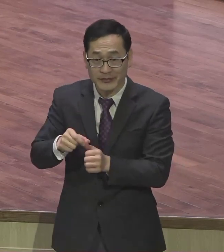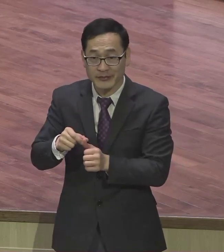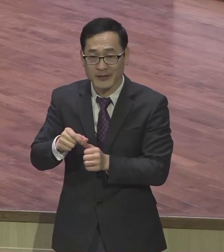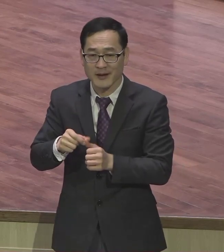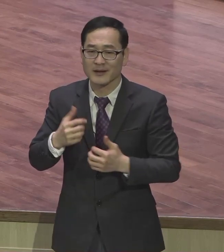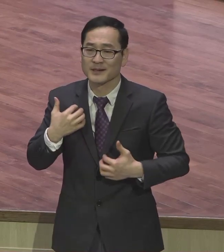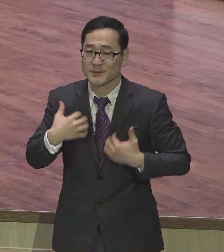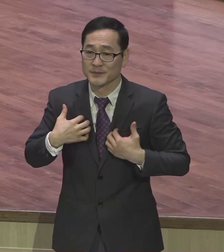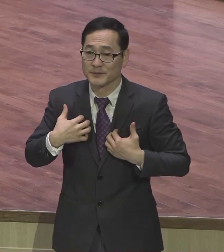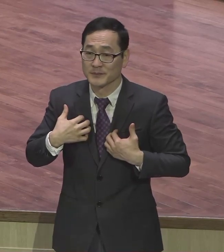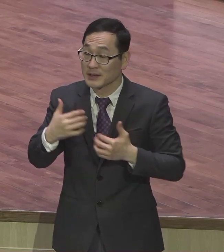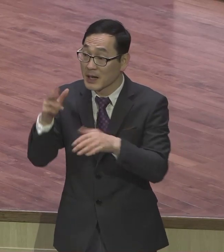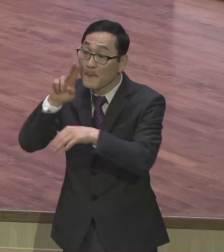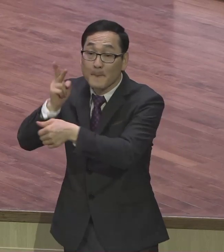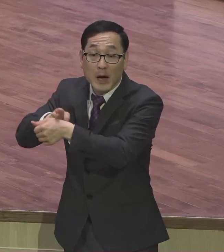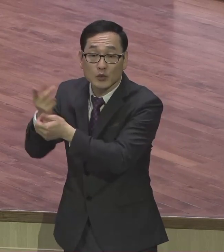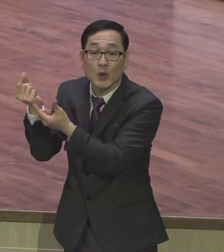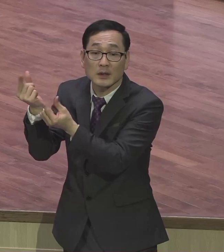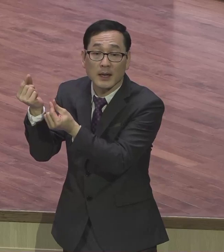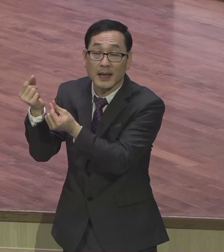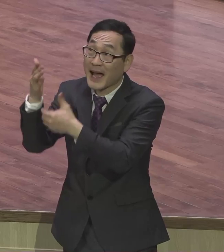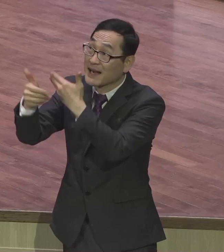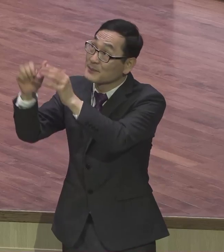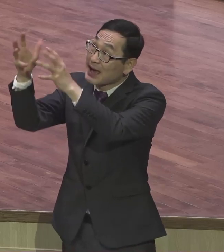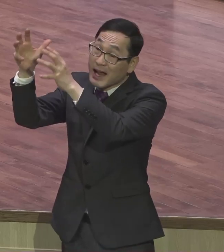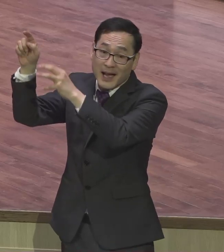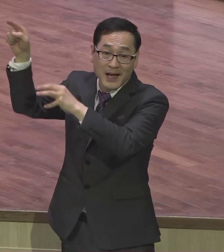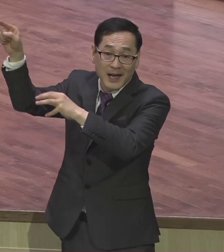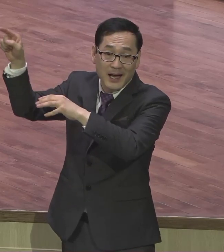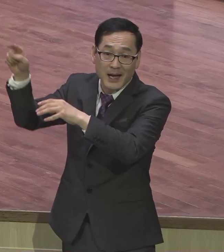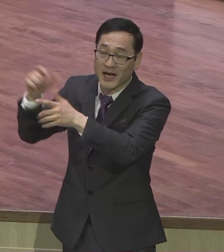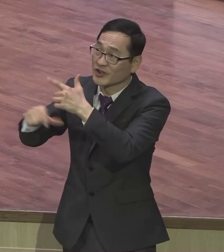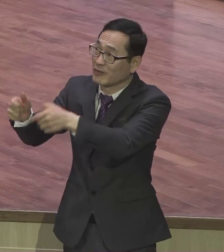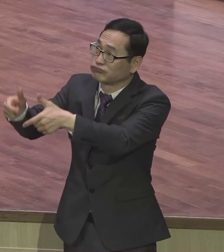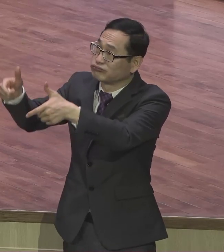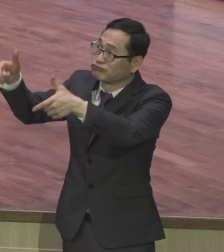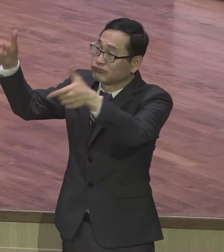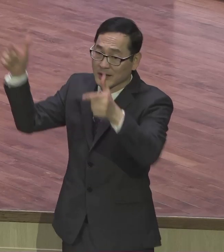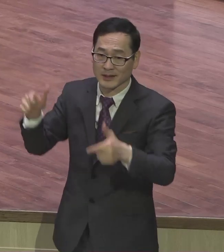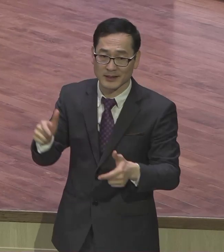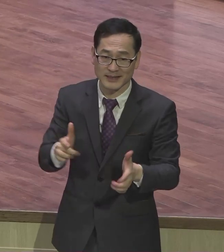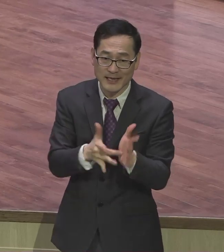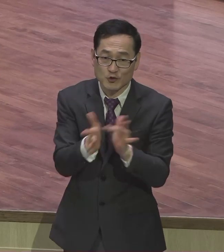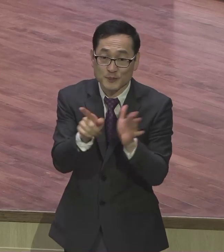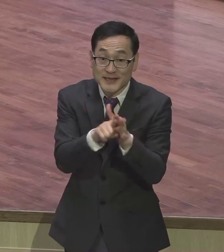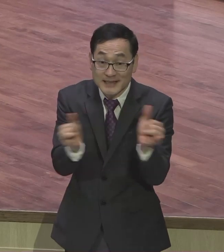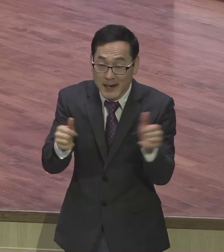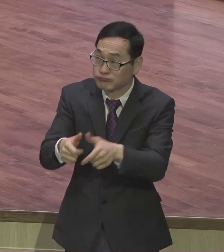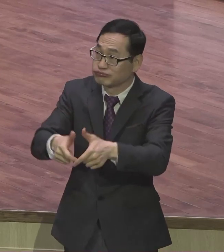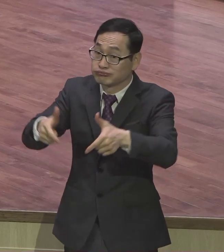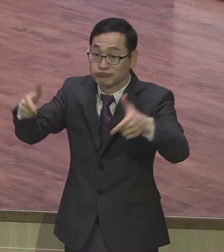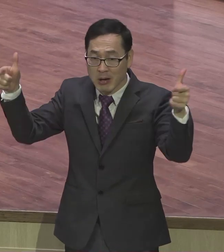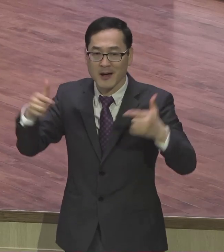하나의 나라에 있었어요 이 땅에 있는 것이 아니었어요 바울은 여기서 한 걸음 더 나아갔어요